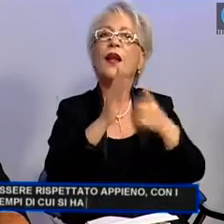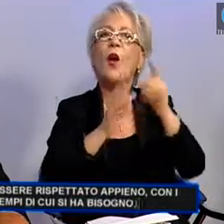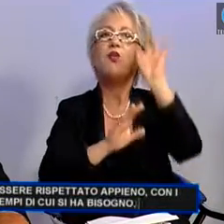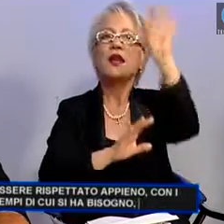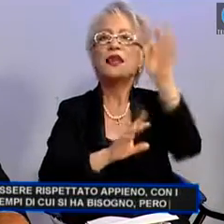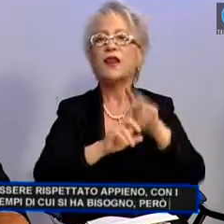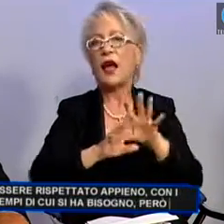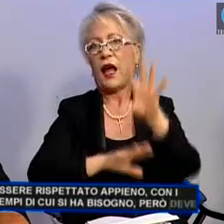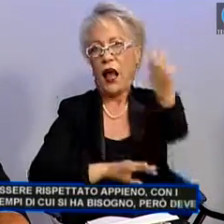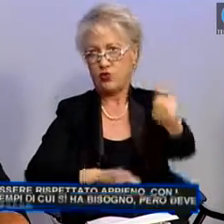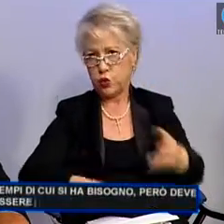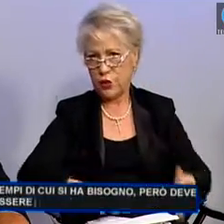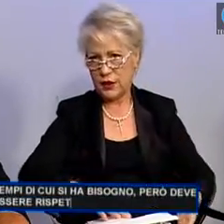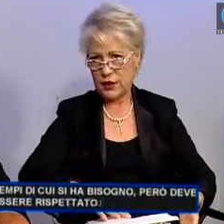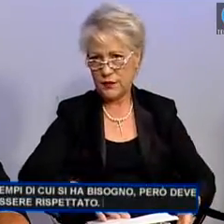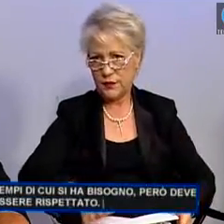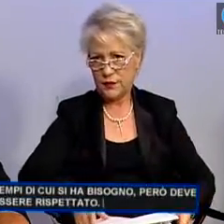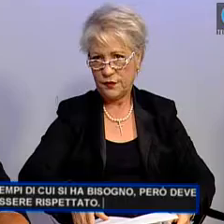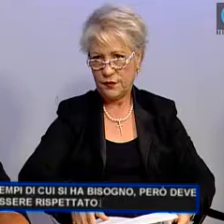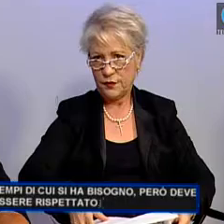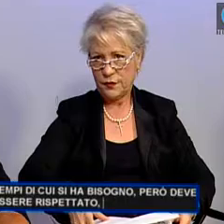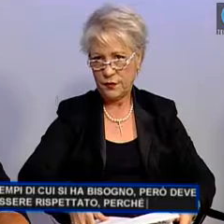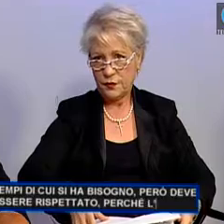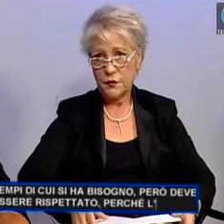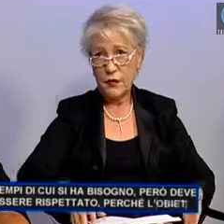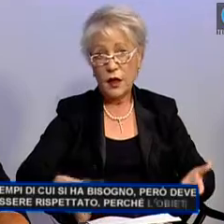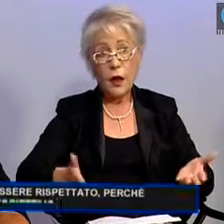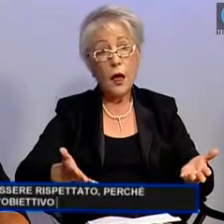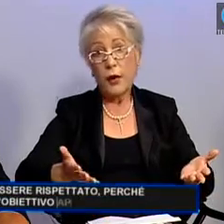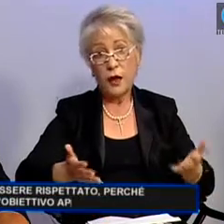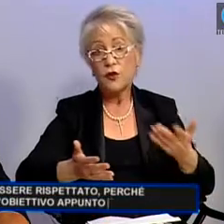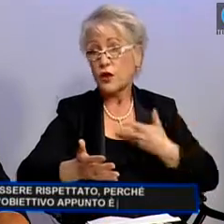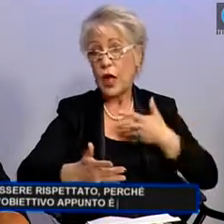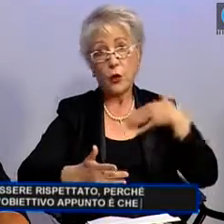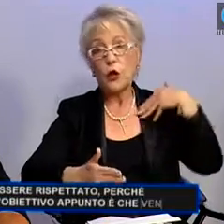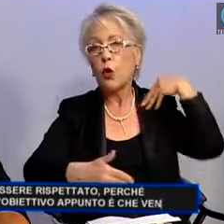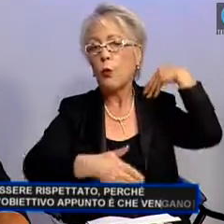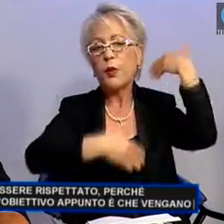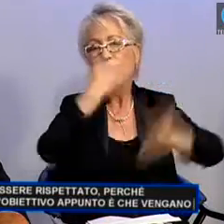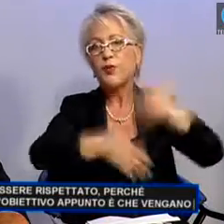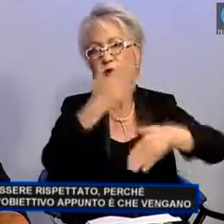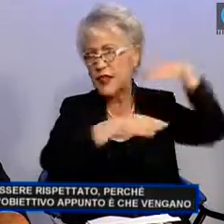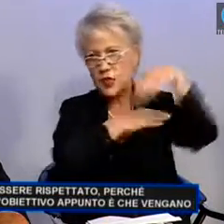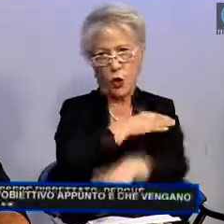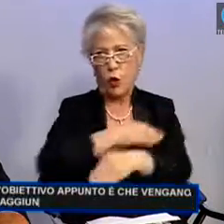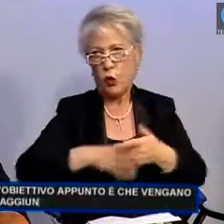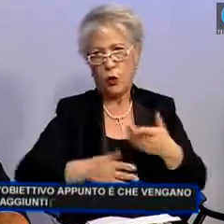deve essere rispettato, perché l'obiettivo, appunto, è che vengano raggiunti questi standard.